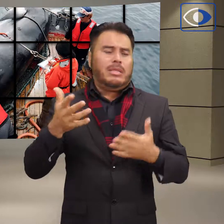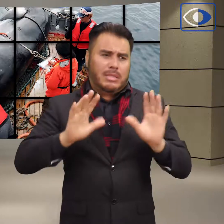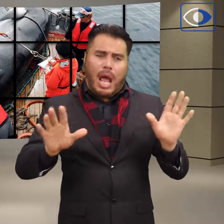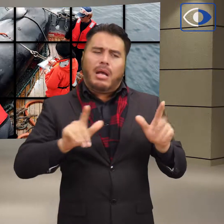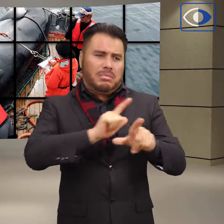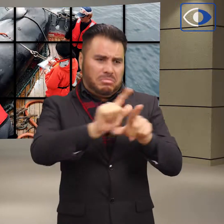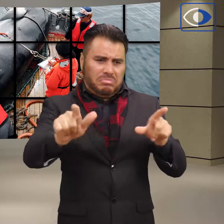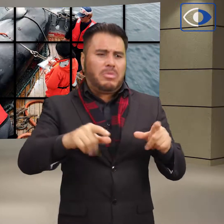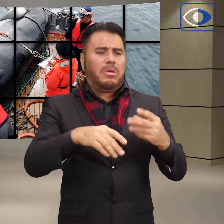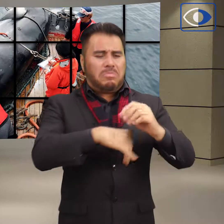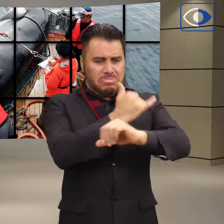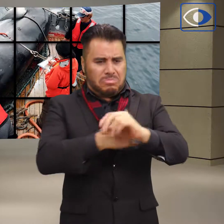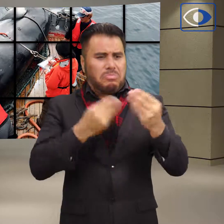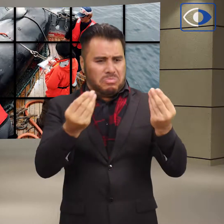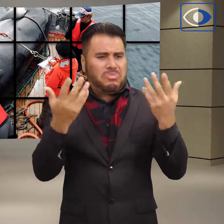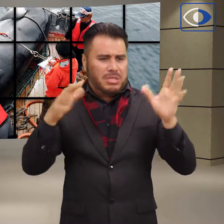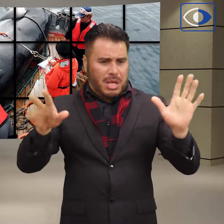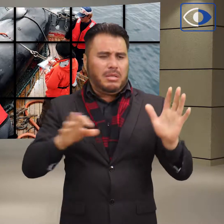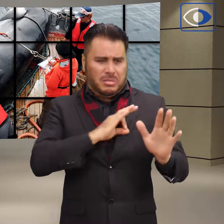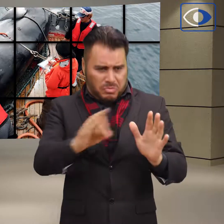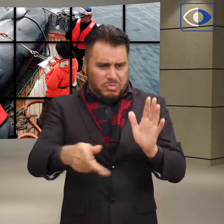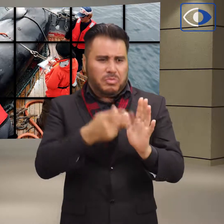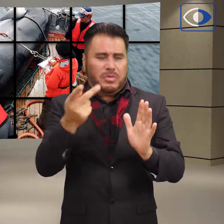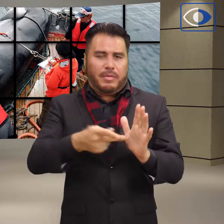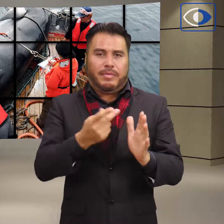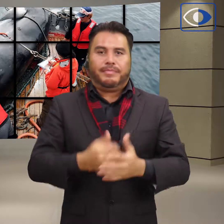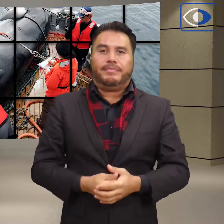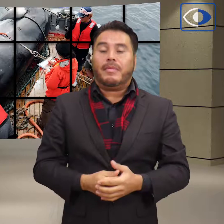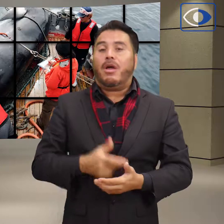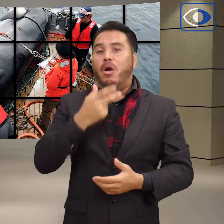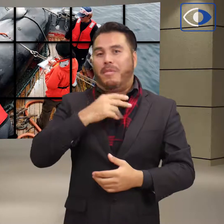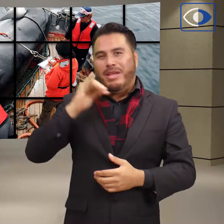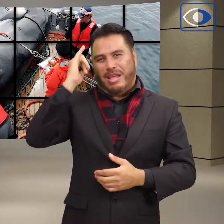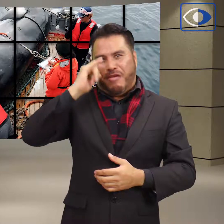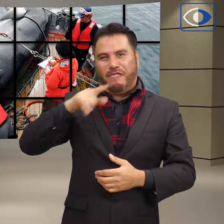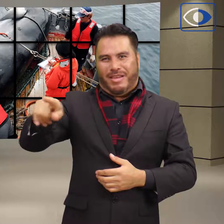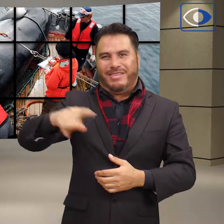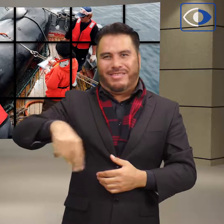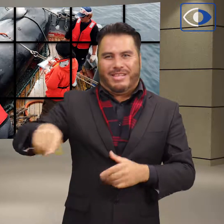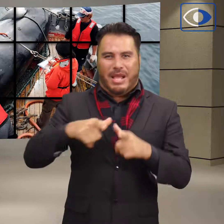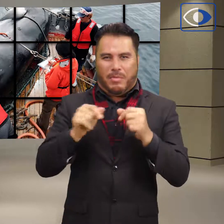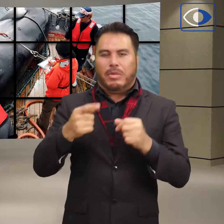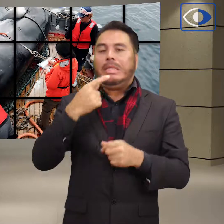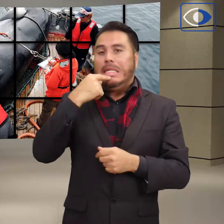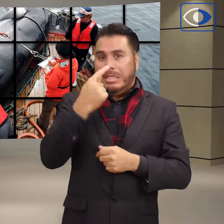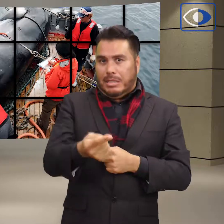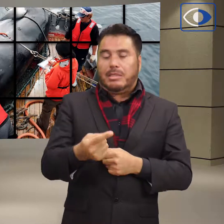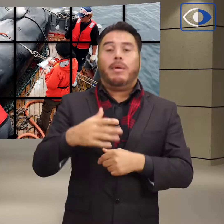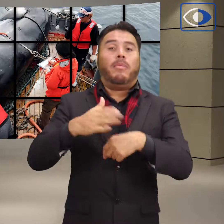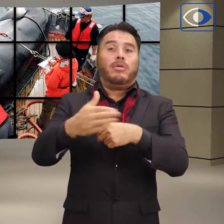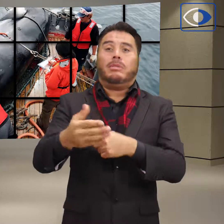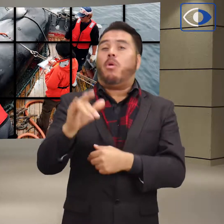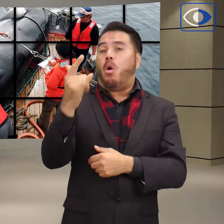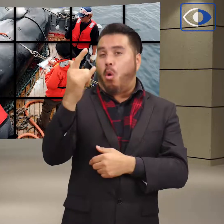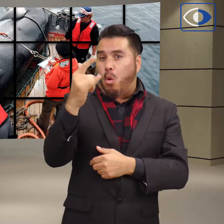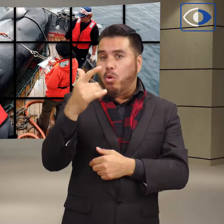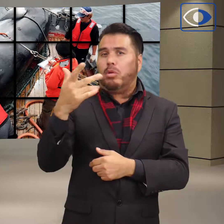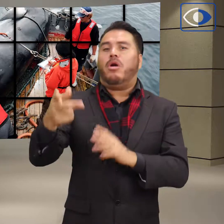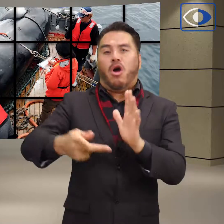jefe de gabinete, Yoshihide Suga, dijo que Japón reanudará la caza comercial en julio, en conformidad con la